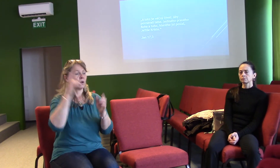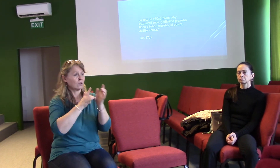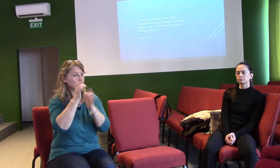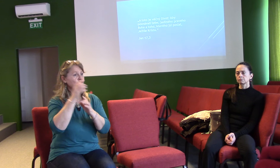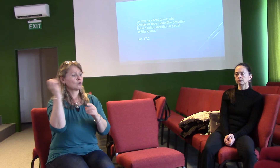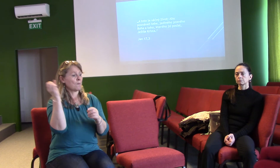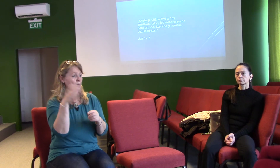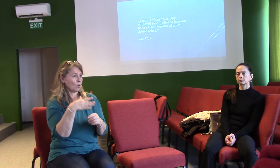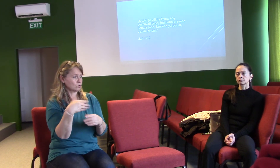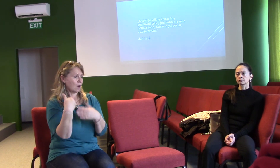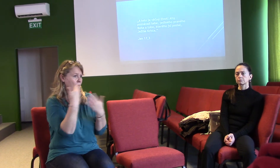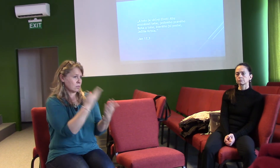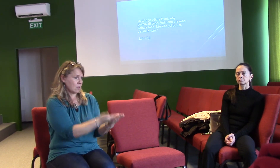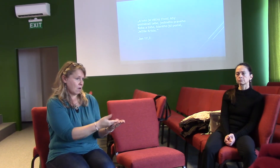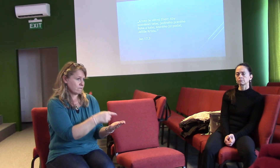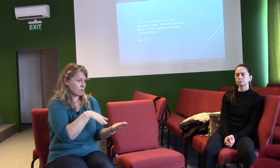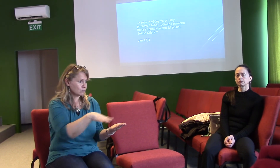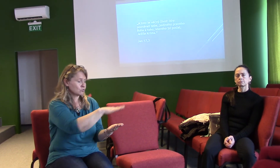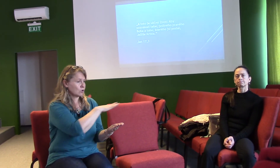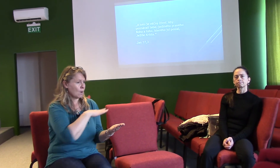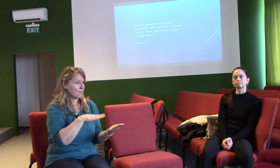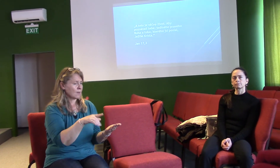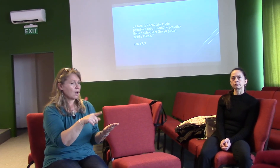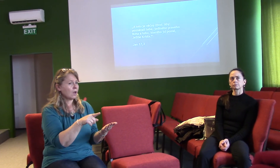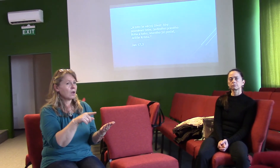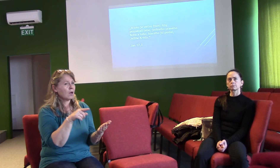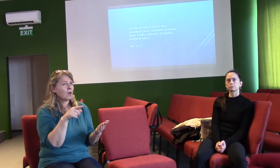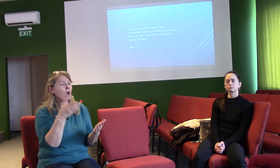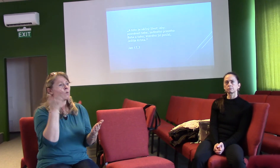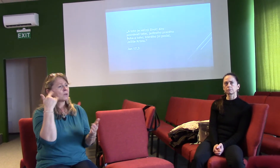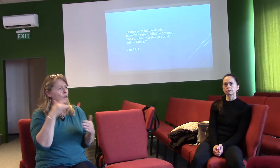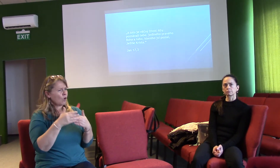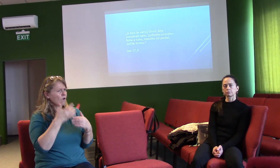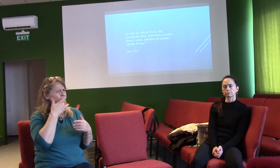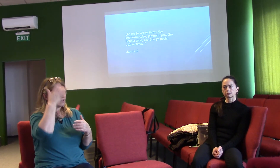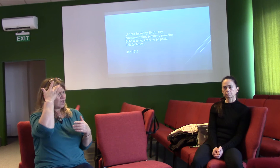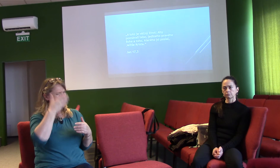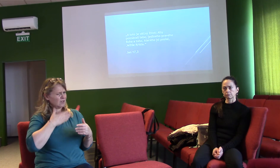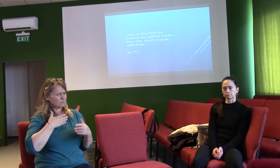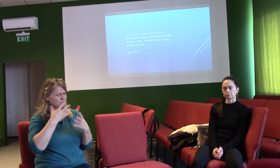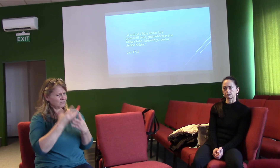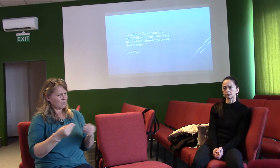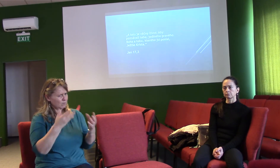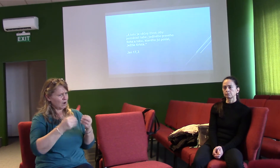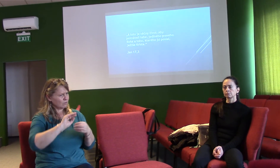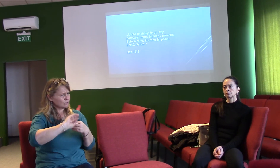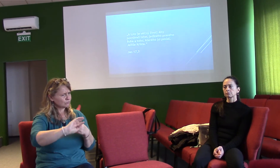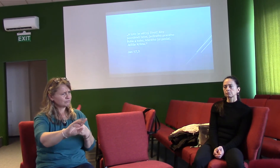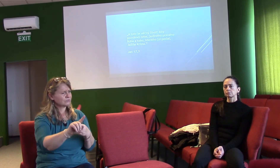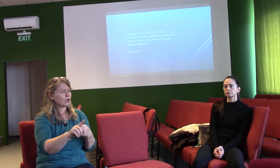Jestli si je trošku vzpomínáte, tak někdy v létě jsem mluvil o lásce k blížnímu, která vychází z